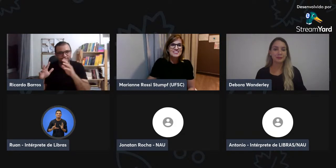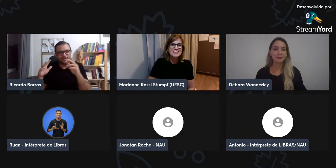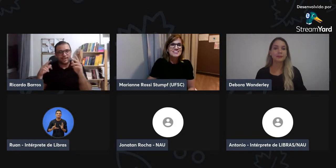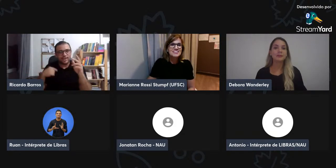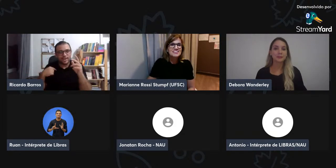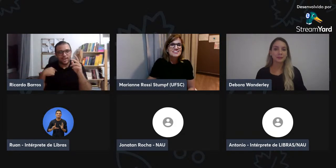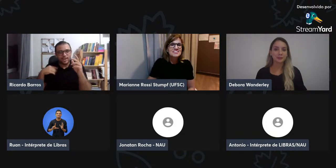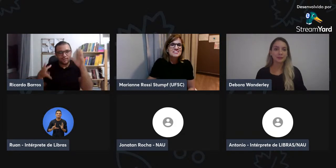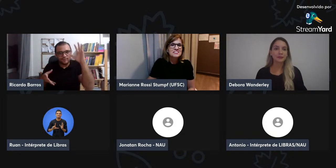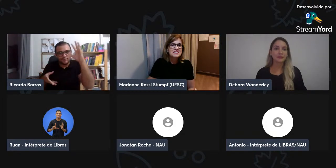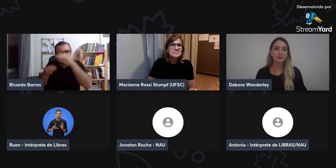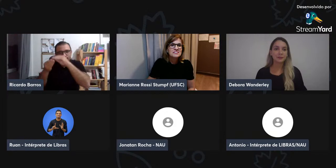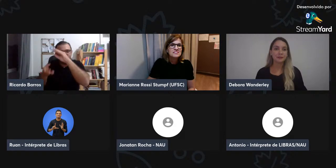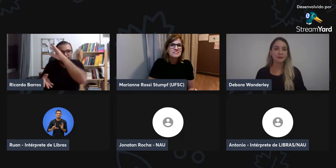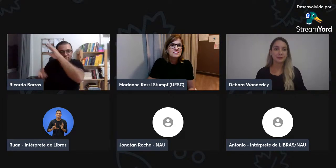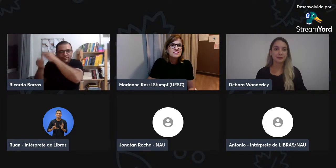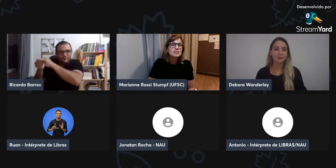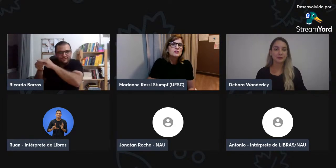extenso.